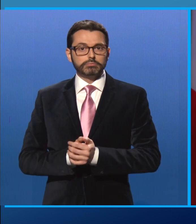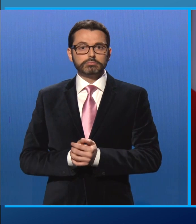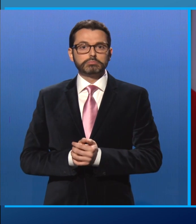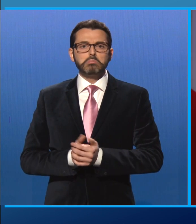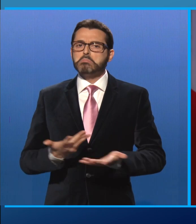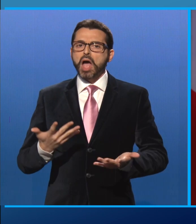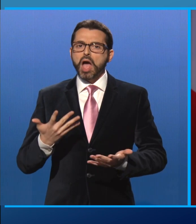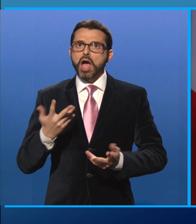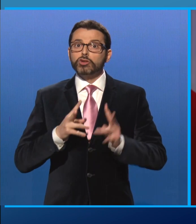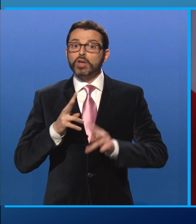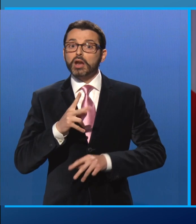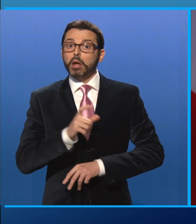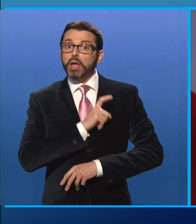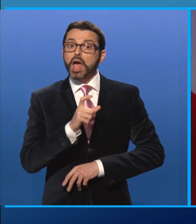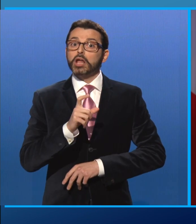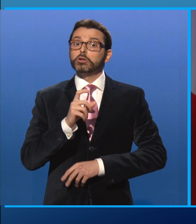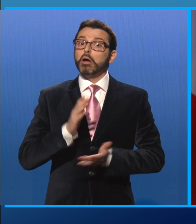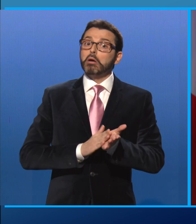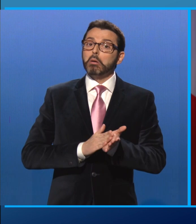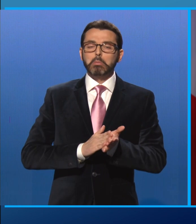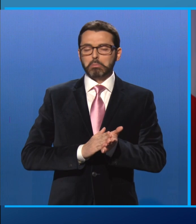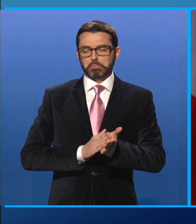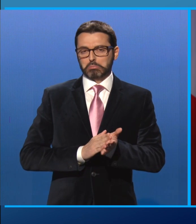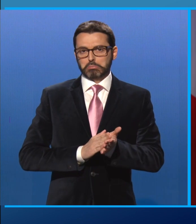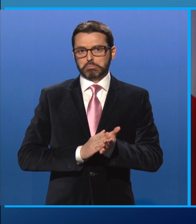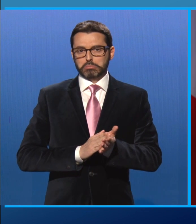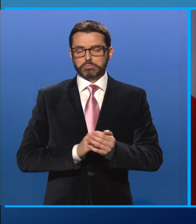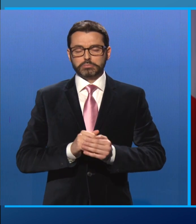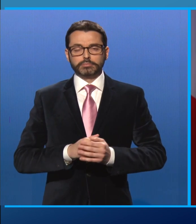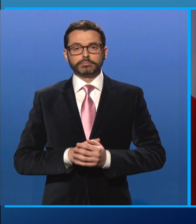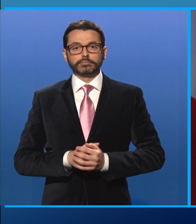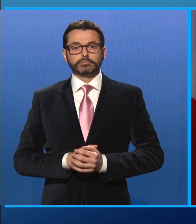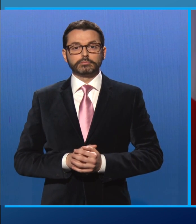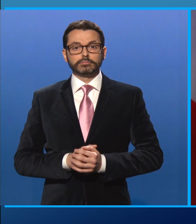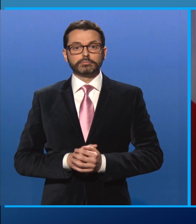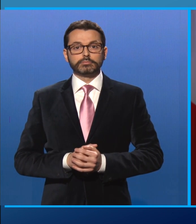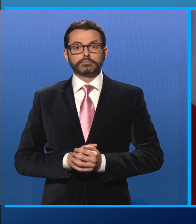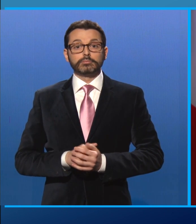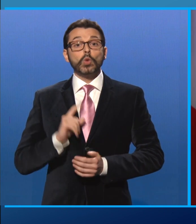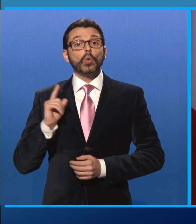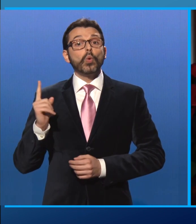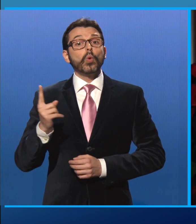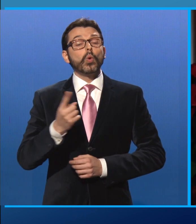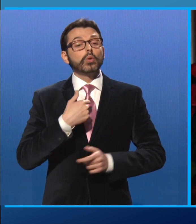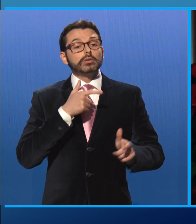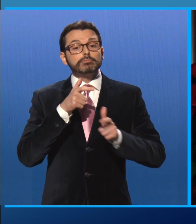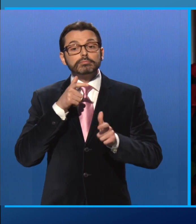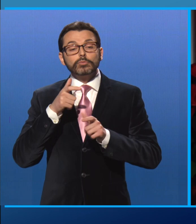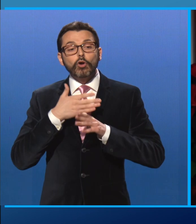riconoscimenti o cercare la luce dei riflettori. Con tutti ho condiviso sofferenze e momenti di